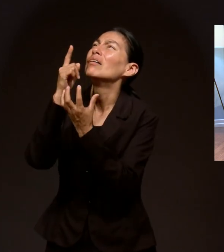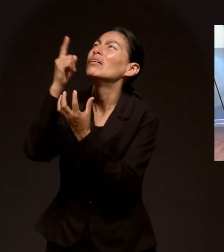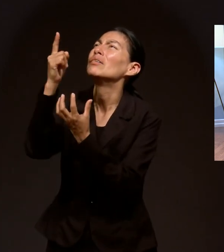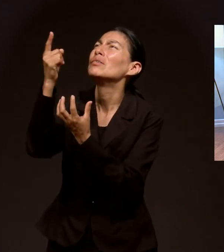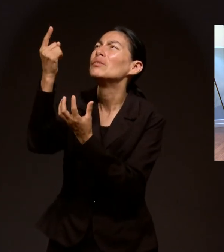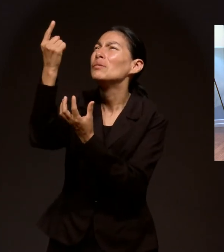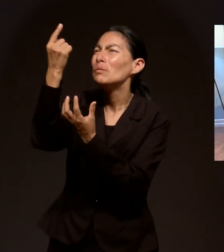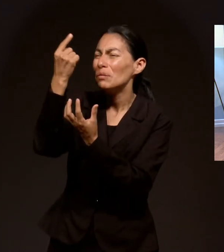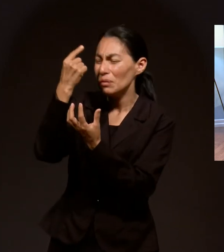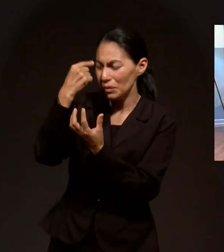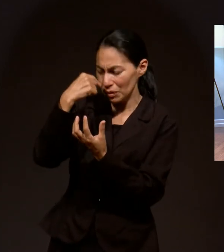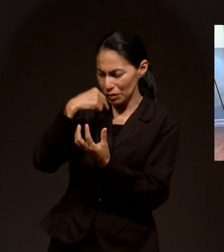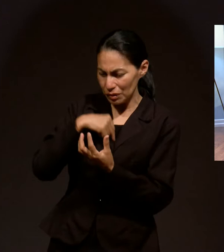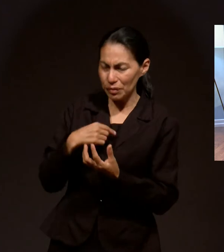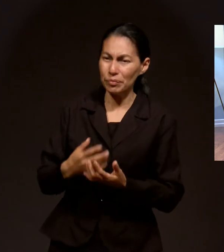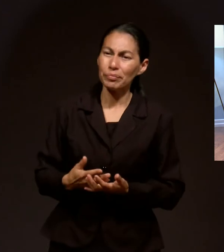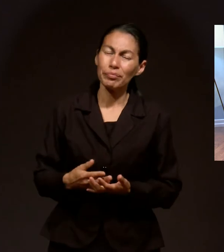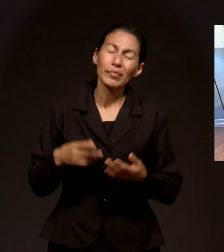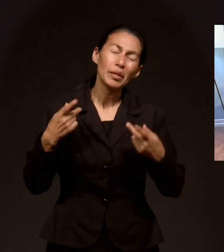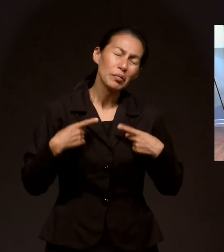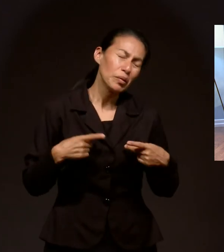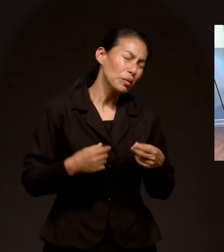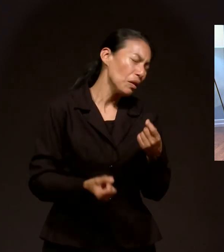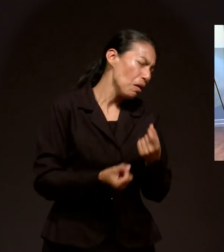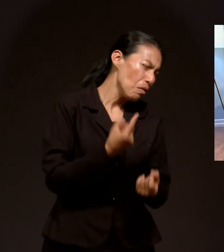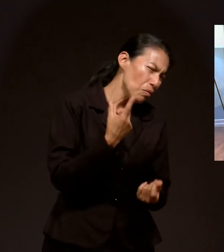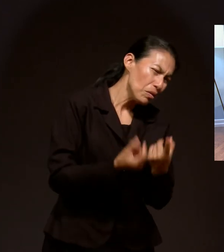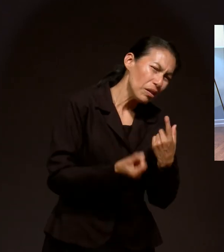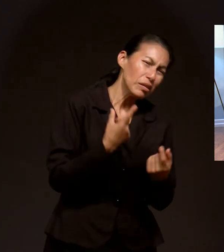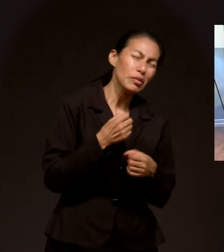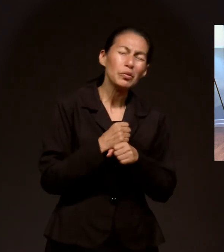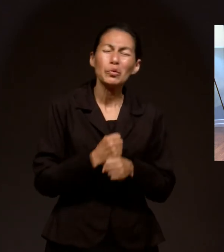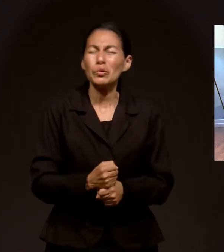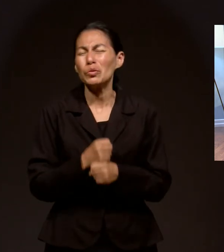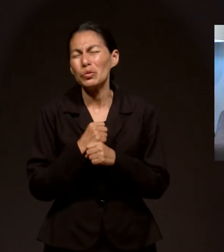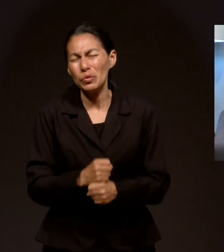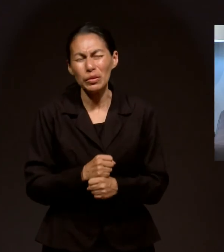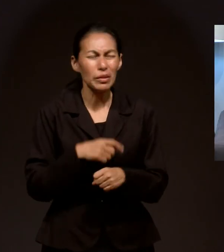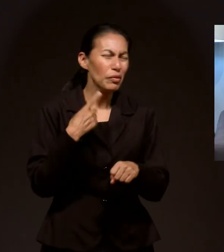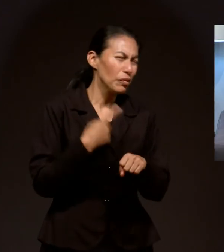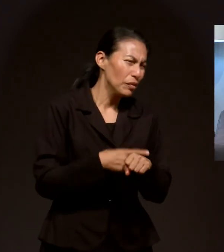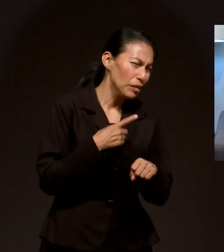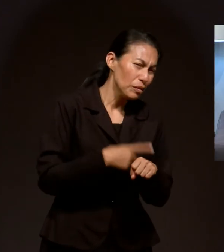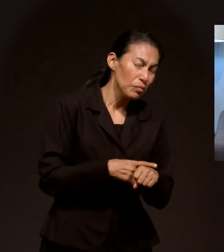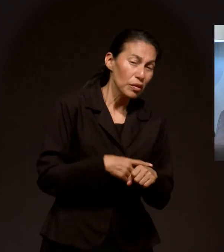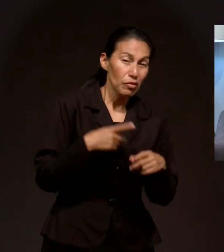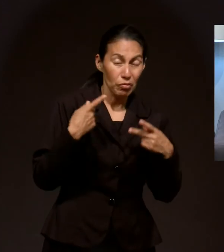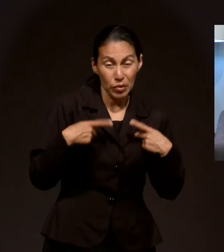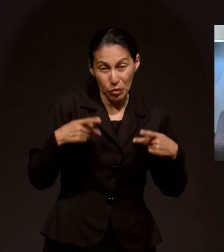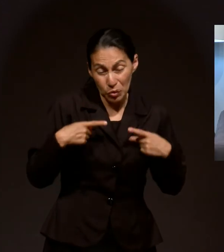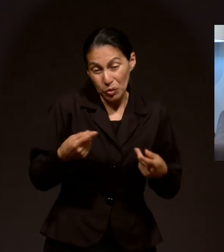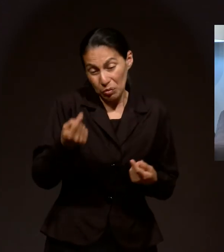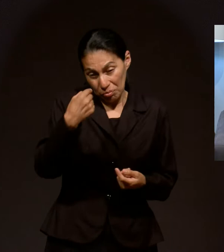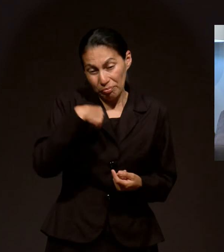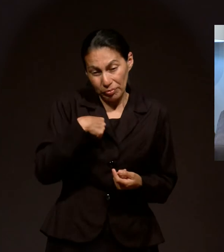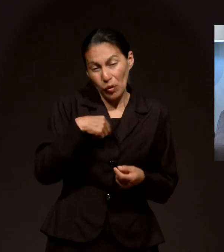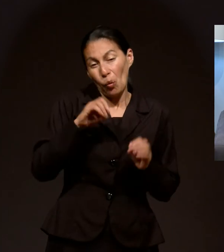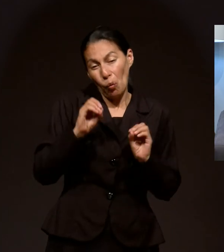Hay mucha gente que está pasando por una enfermedad de un ser querido o de ella misma.